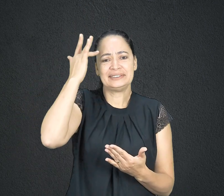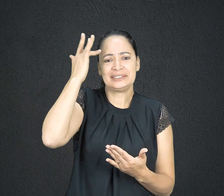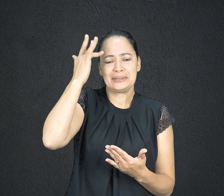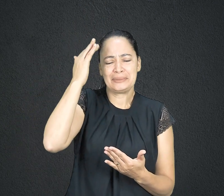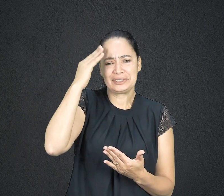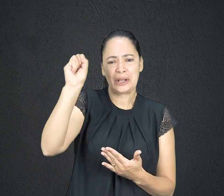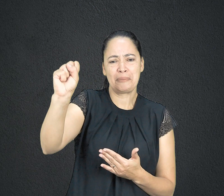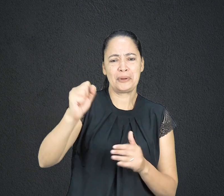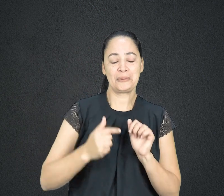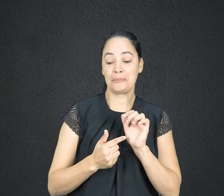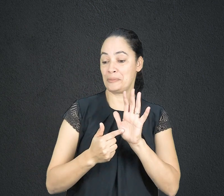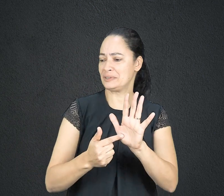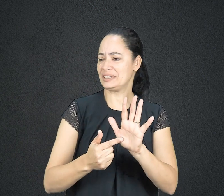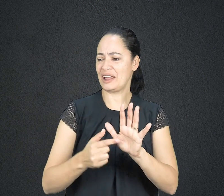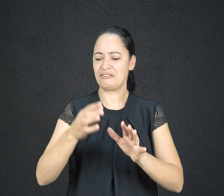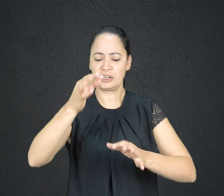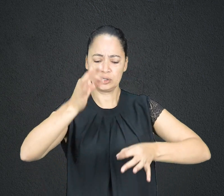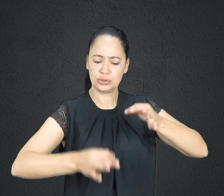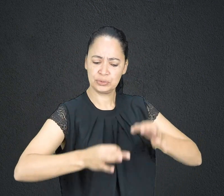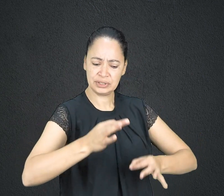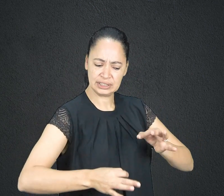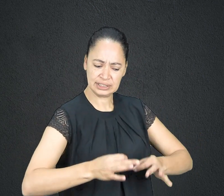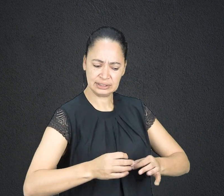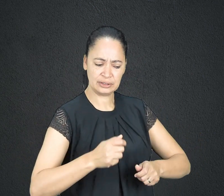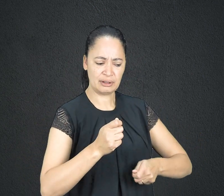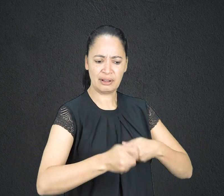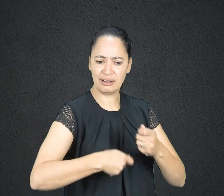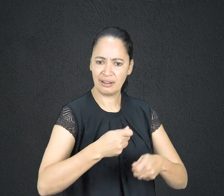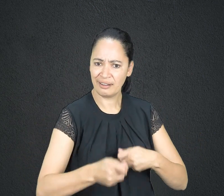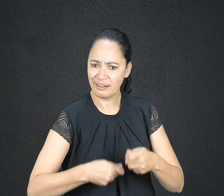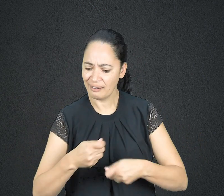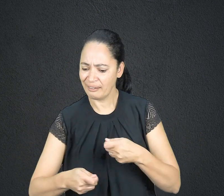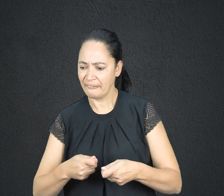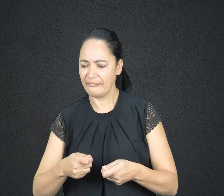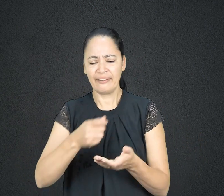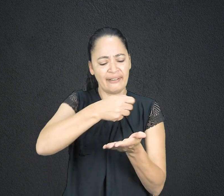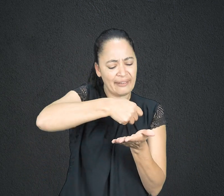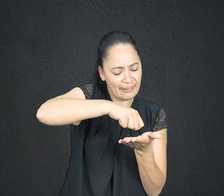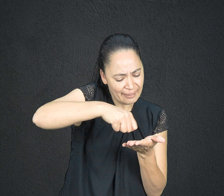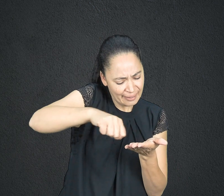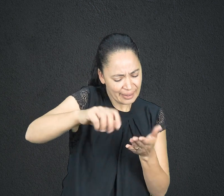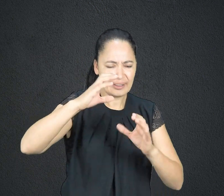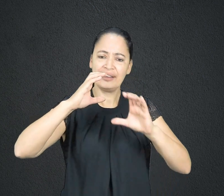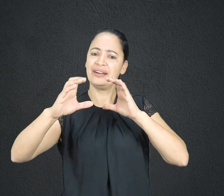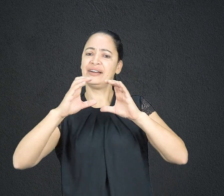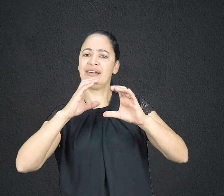administrador, compositor de muitos cânticos, criador de provérbios, etc. Demonstrou grandes